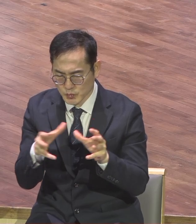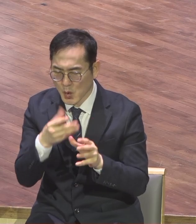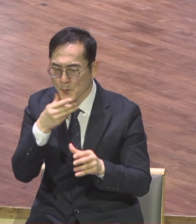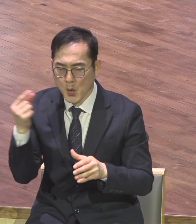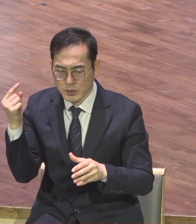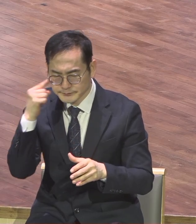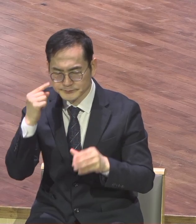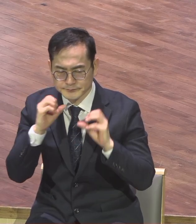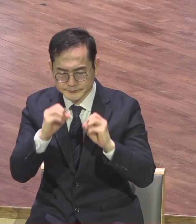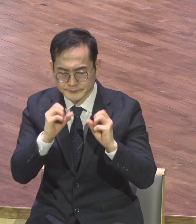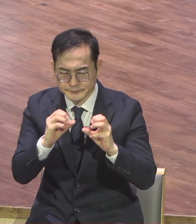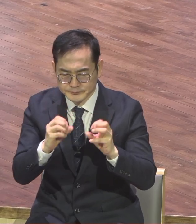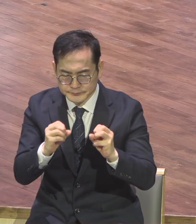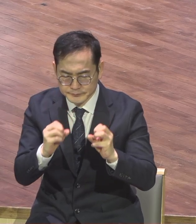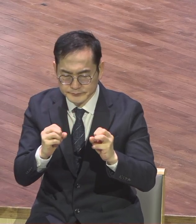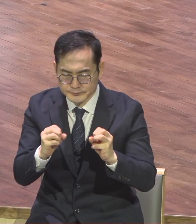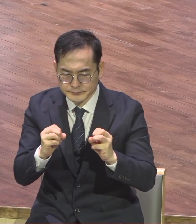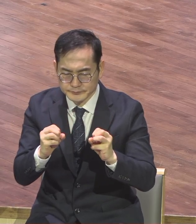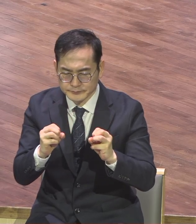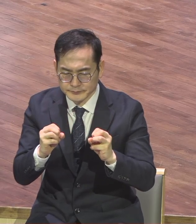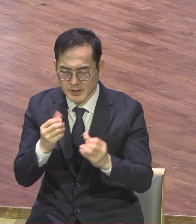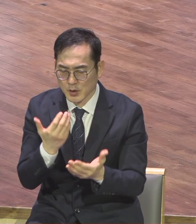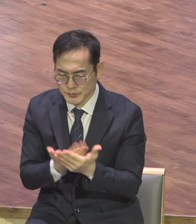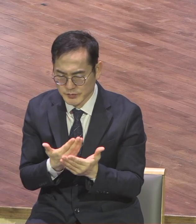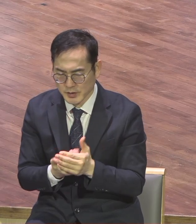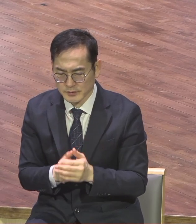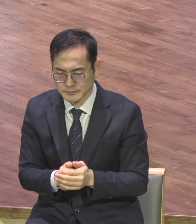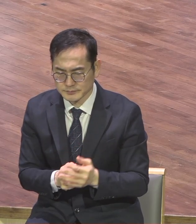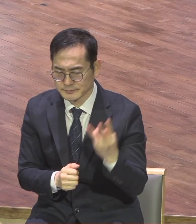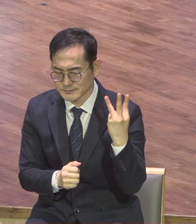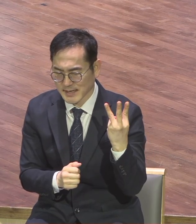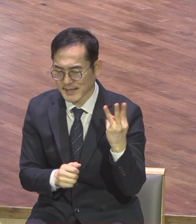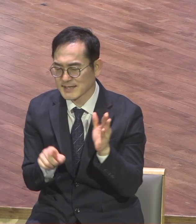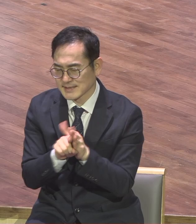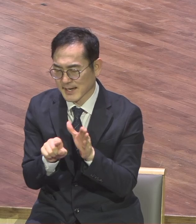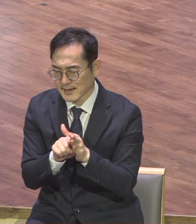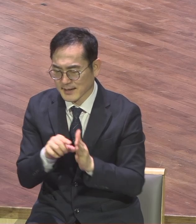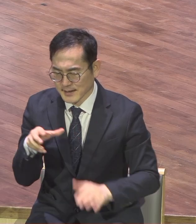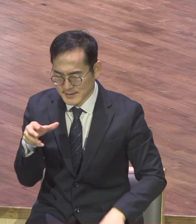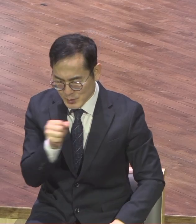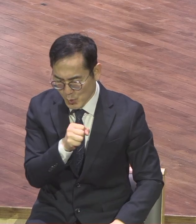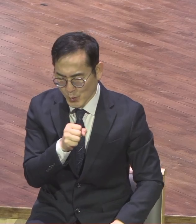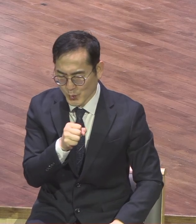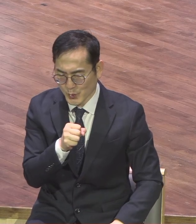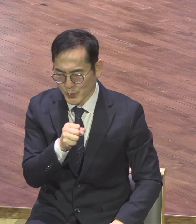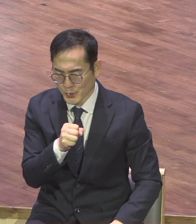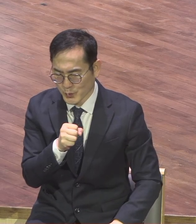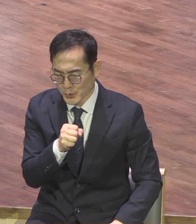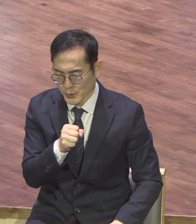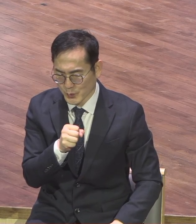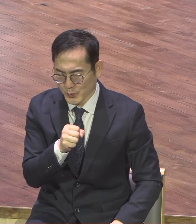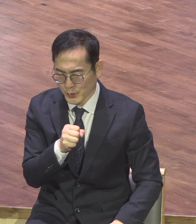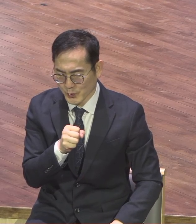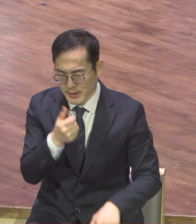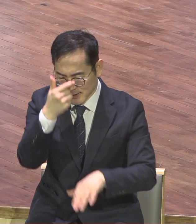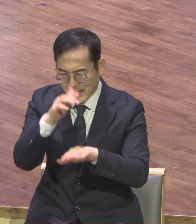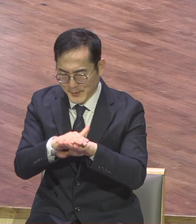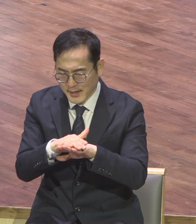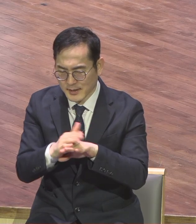시작되게 하여 조업사사 마뿅신앙으로 참으로 모든 성도들의 예배 성공하고 모든 분들과 함께